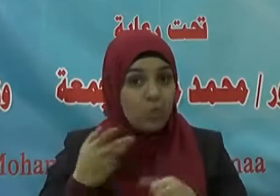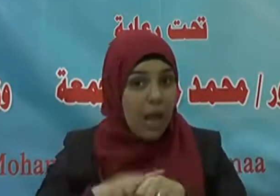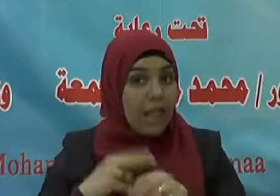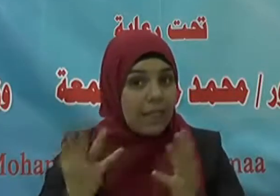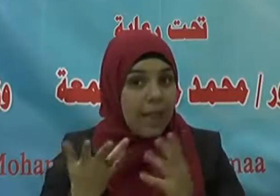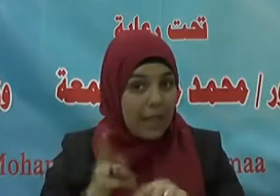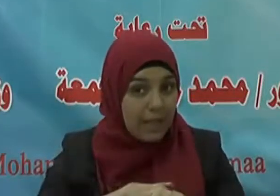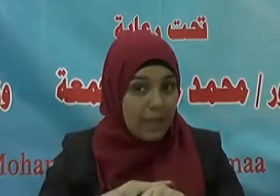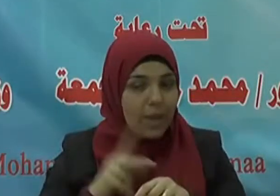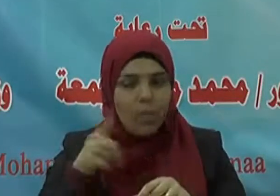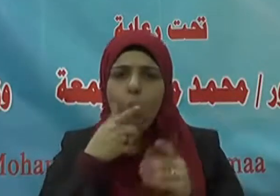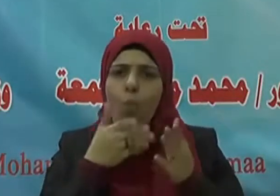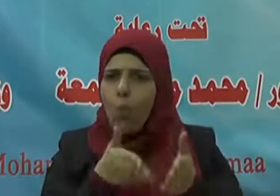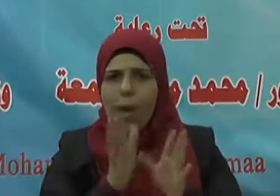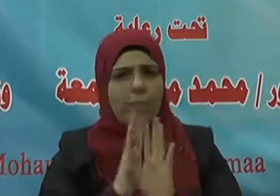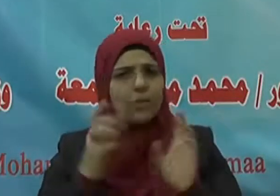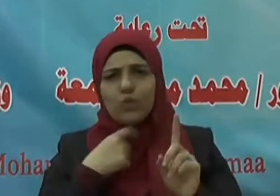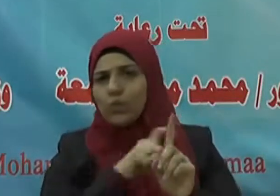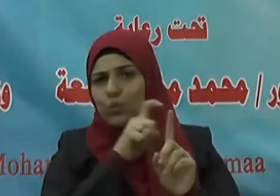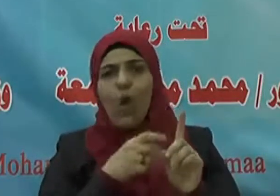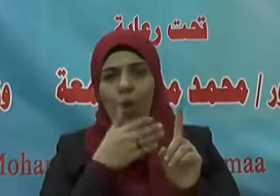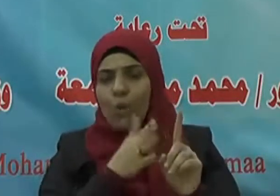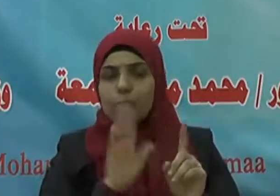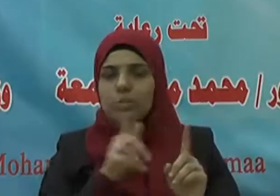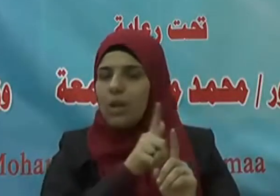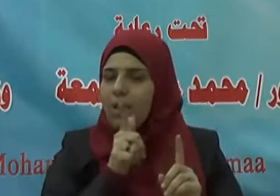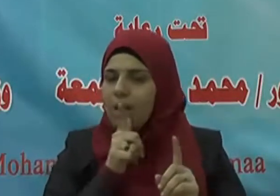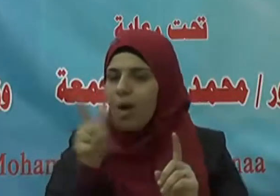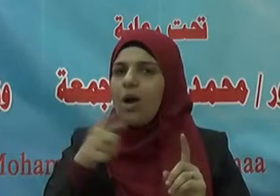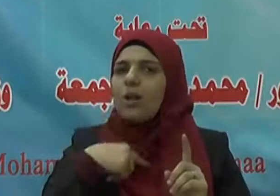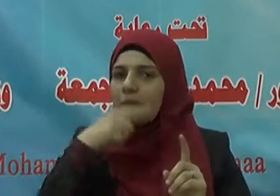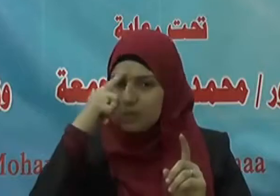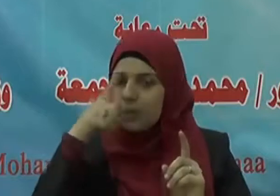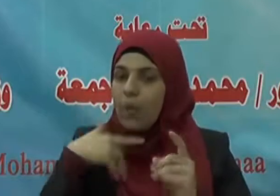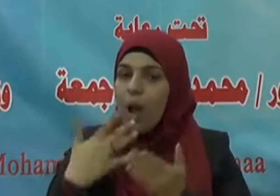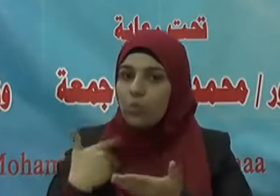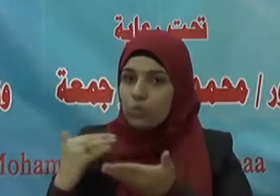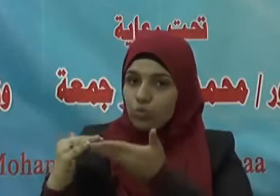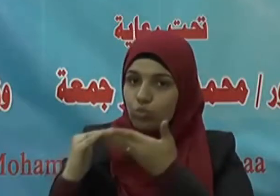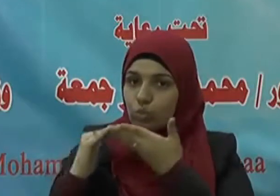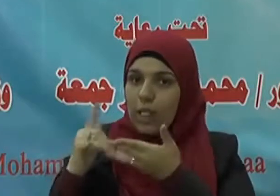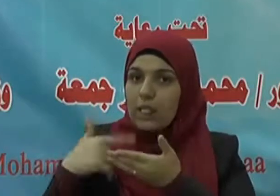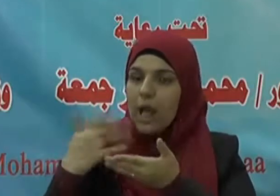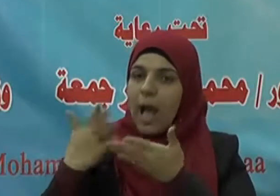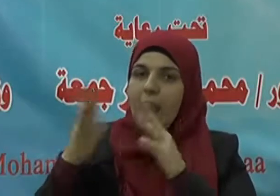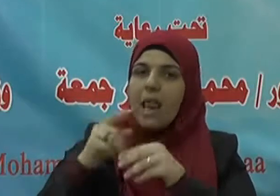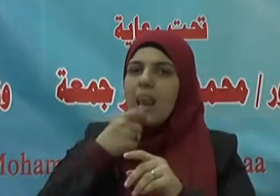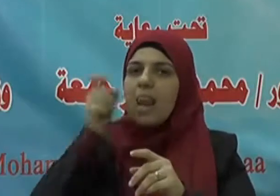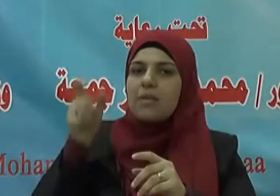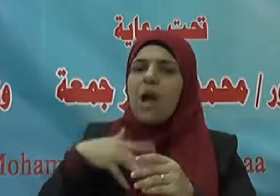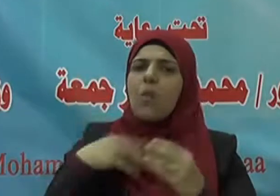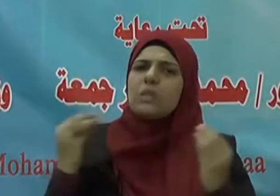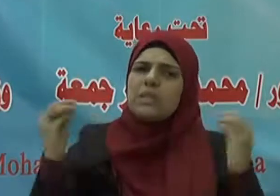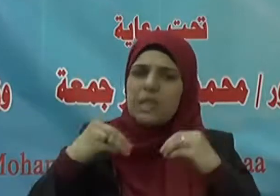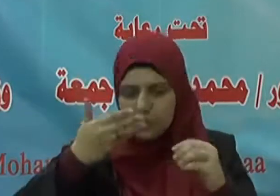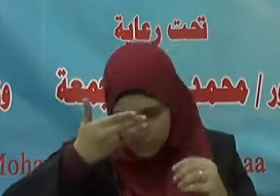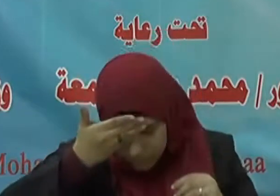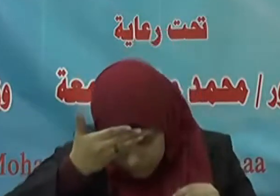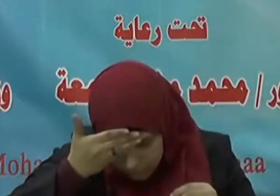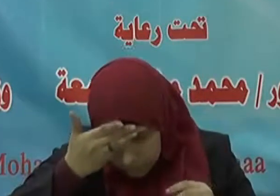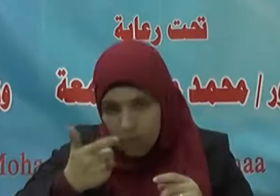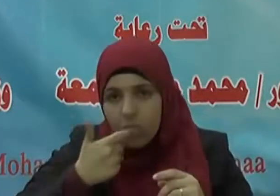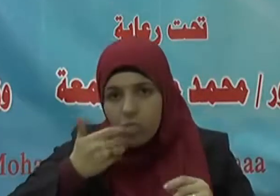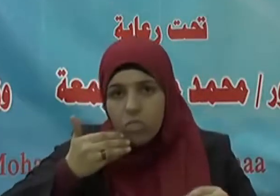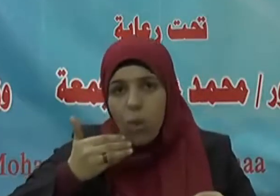ذلك قلت هو ذاك قال فأعني على نفسك بكثرة